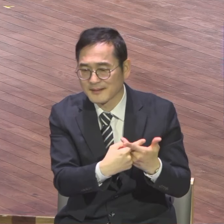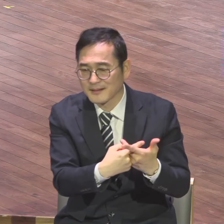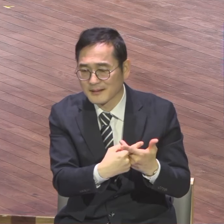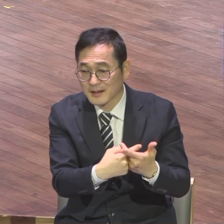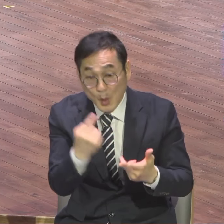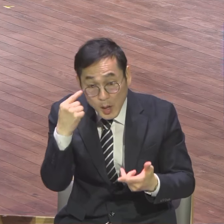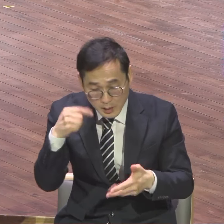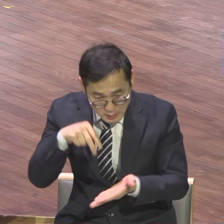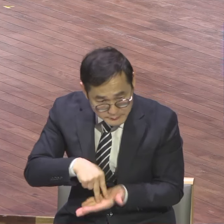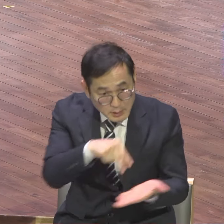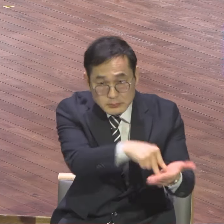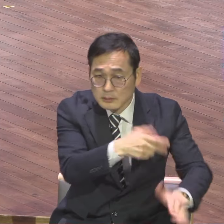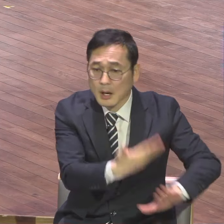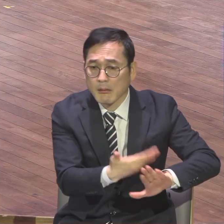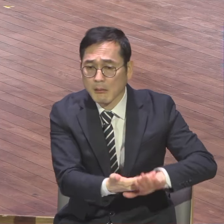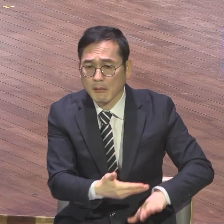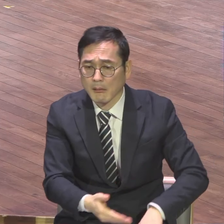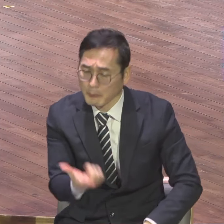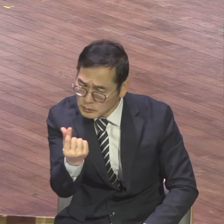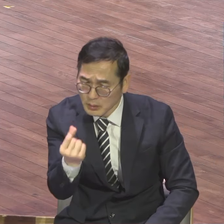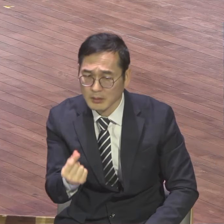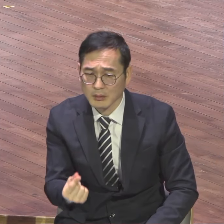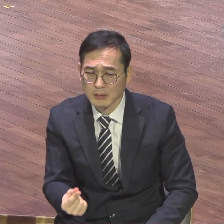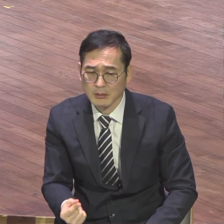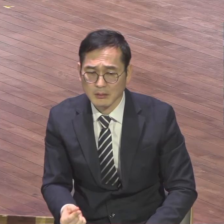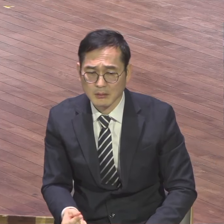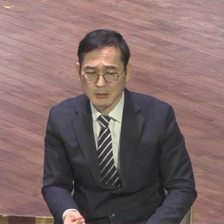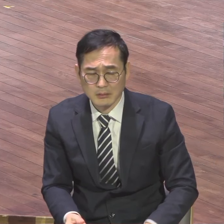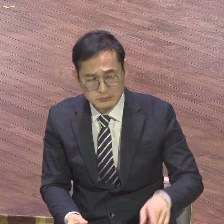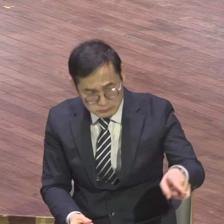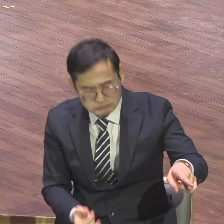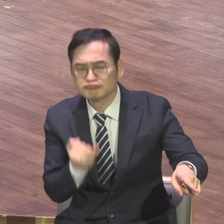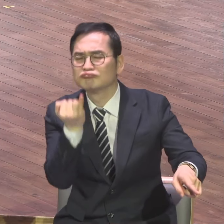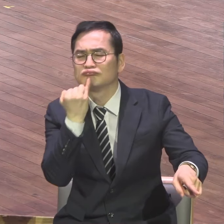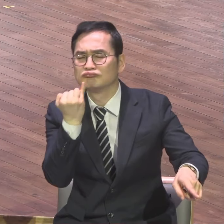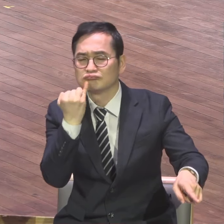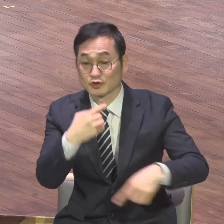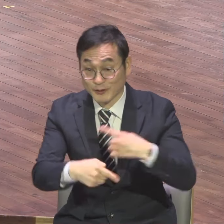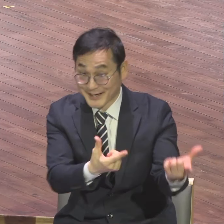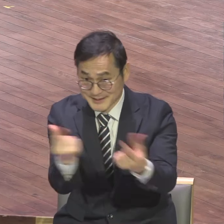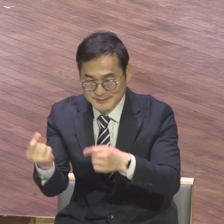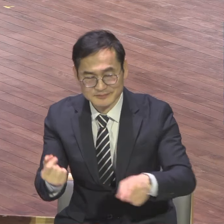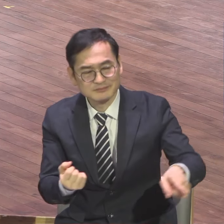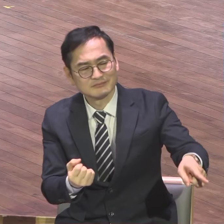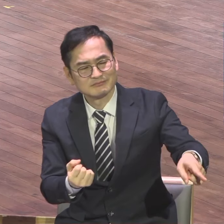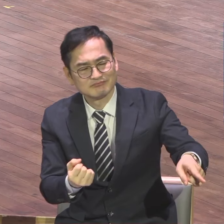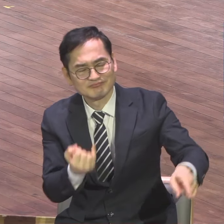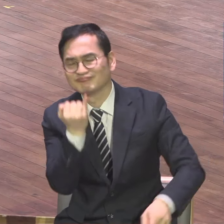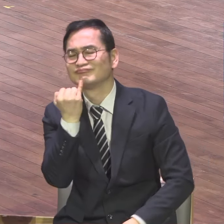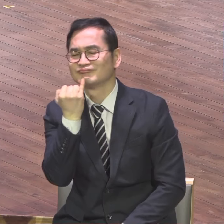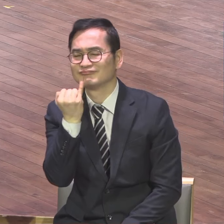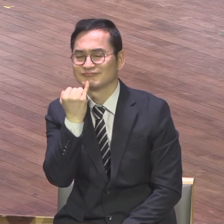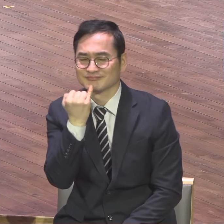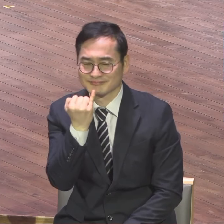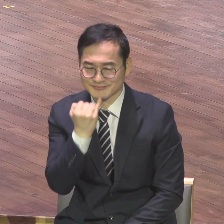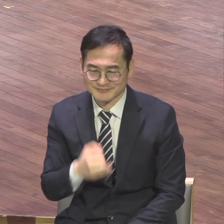다시 봅시다 그럴 수 있다 이걸 딱 잡으세요 이거 직원 새로 맡은 분들은 무슨